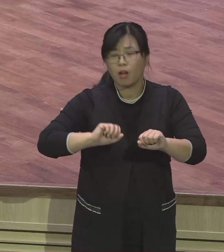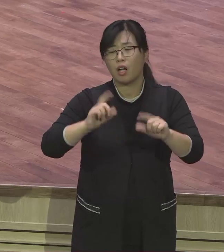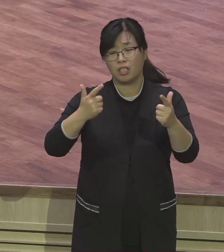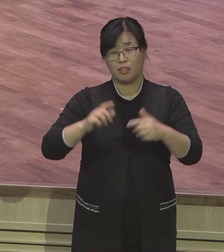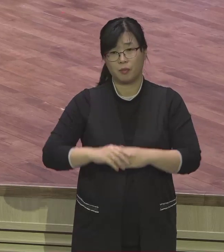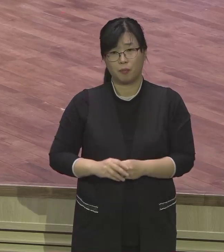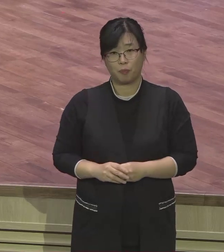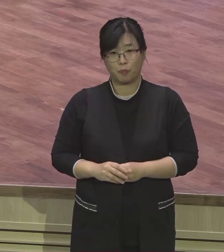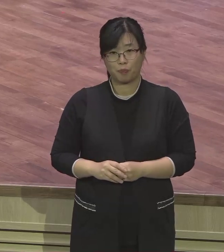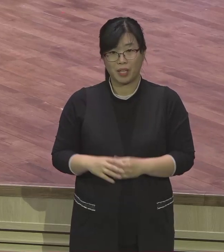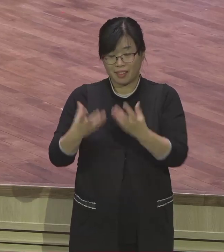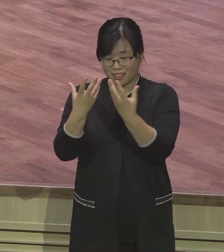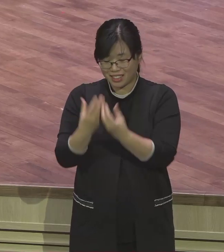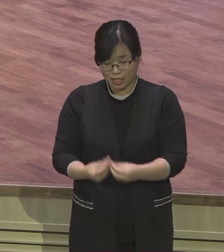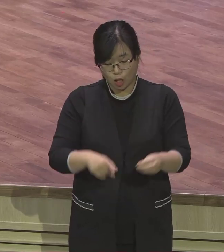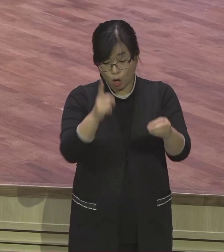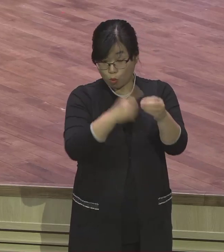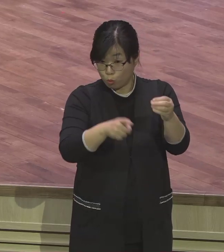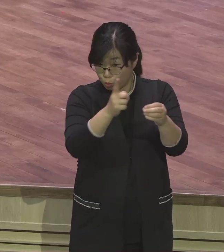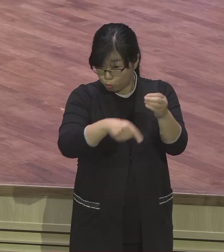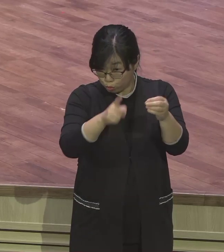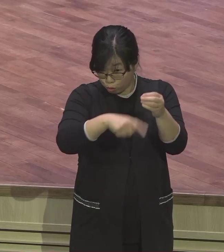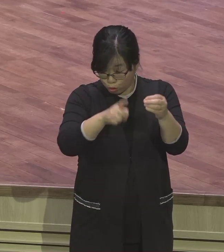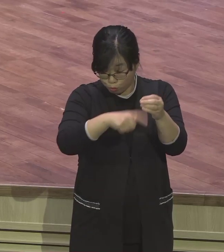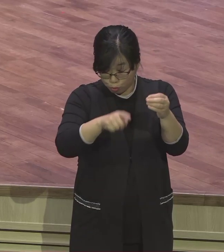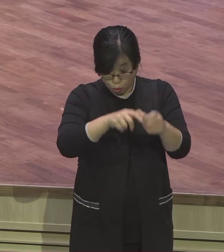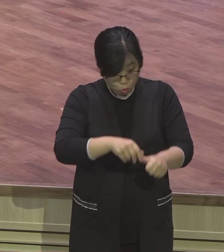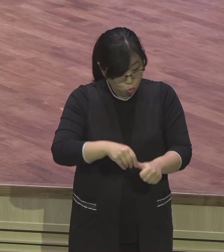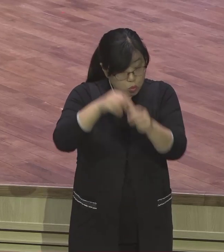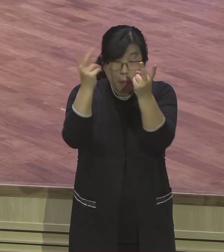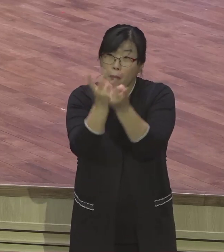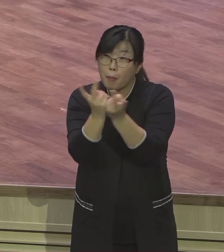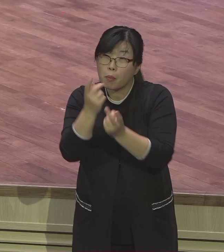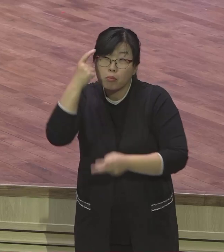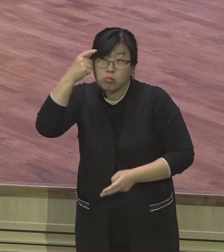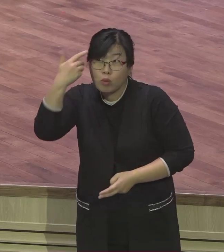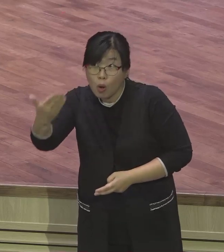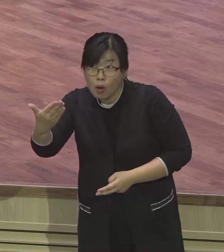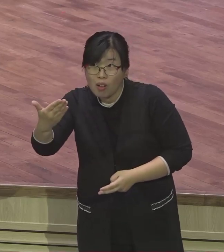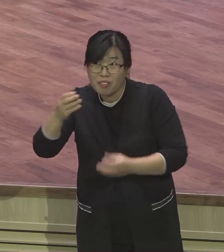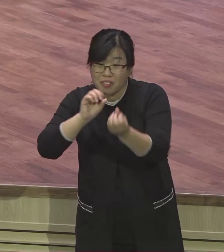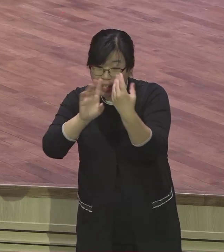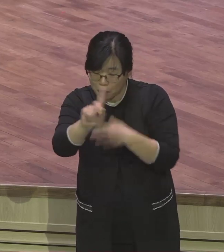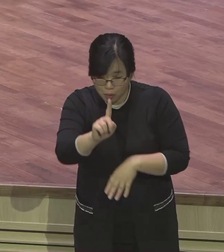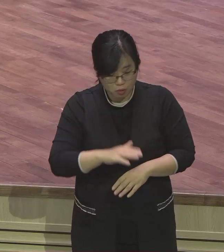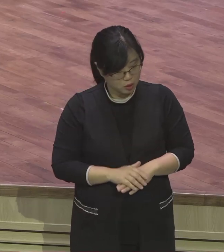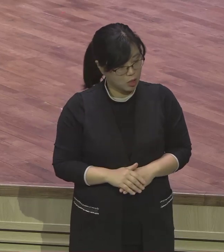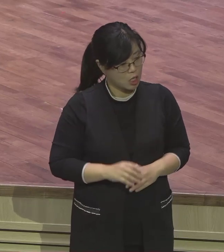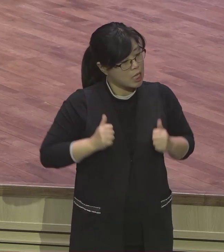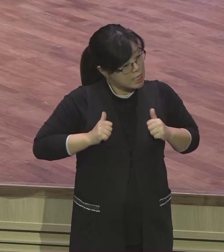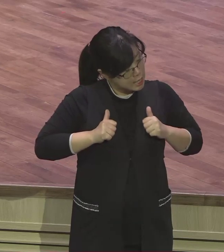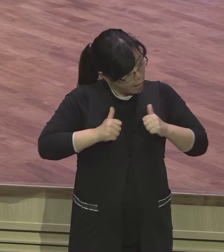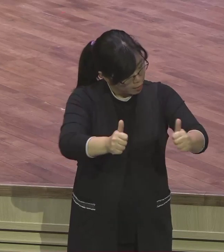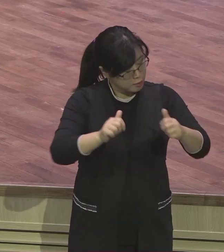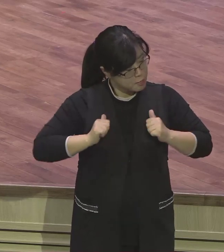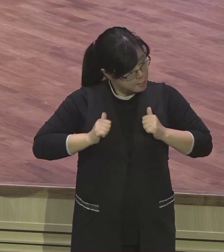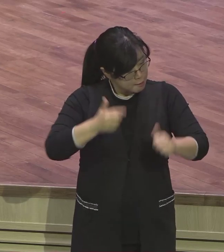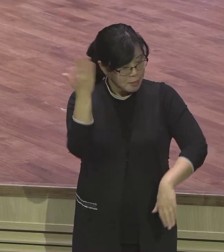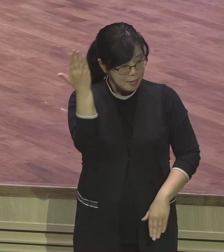막 수도원에서 열심히 합니다. 다 종교예요. 그건 복음이 성경이 말하는 복음이 아니에요. 미안합니다. 구원이 없어요.